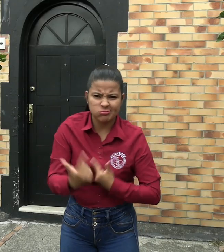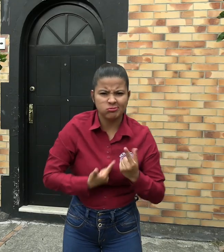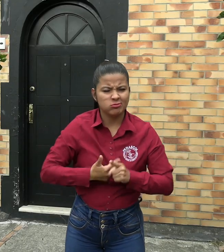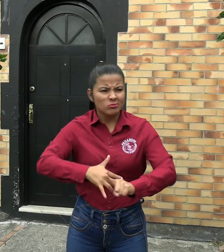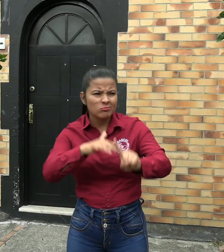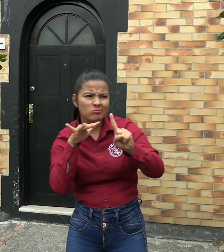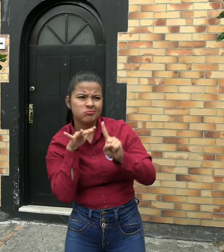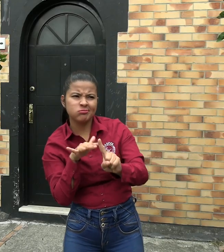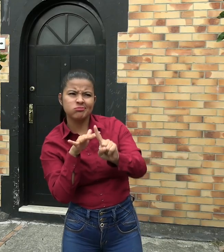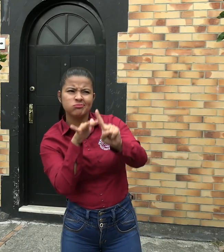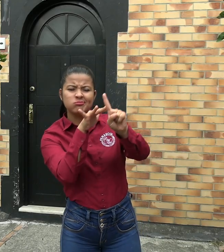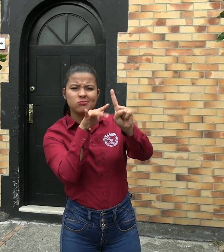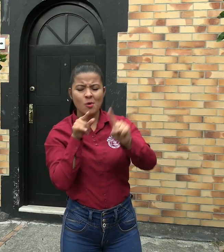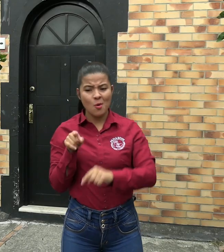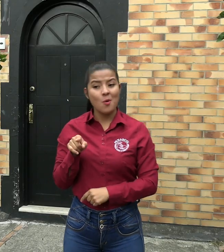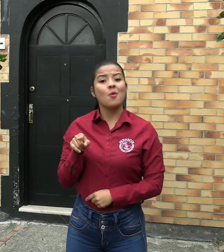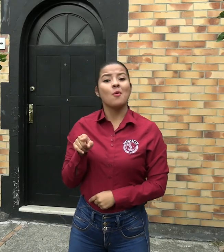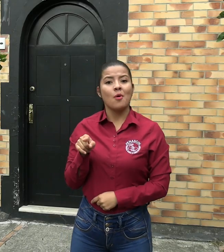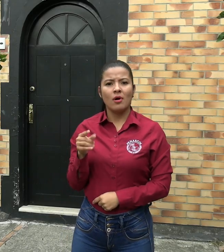¿dónde? Vean.